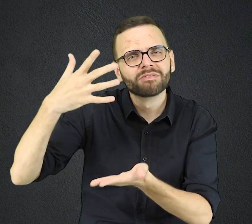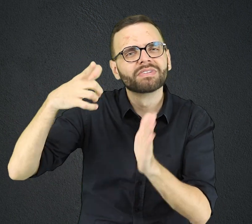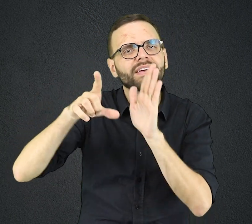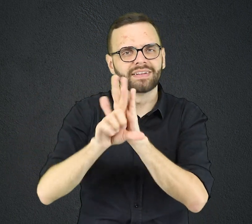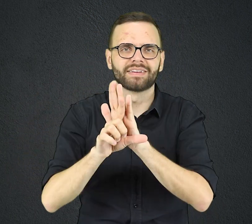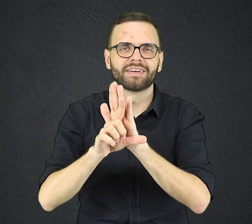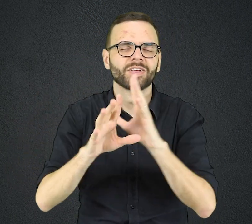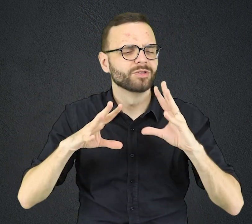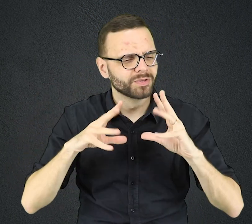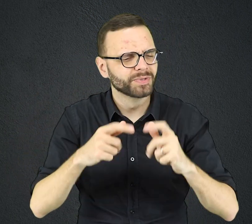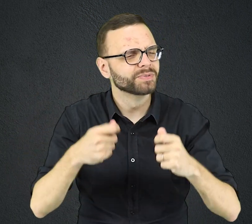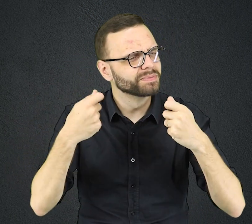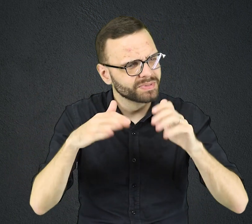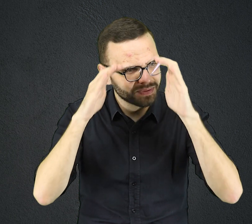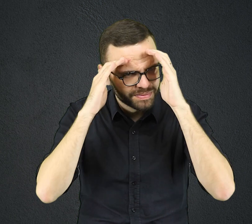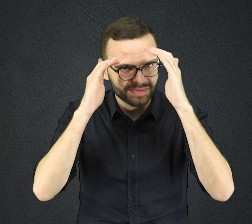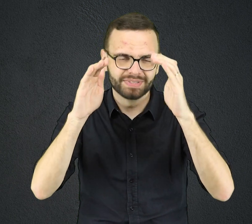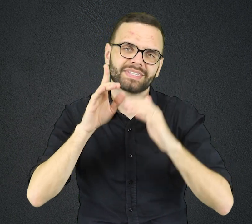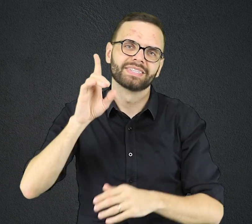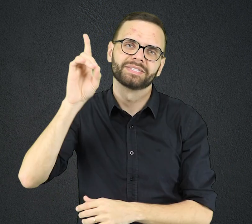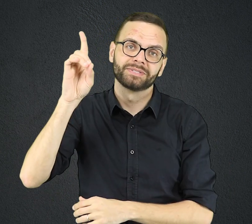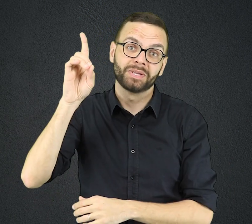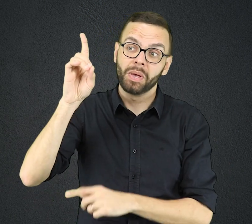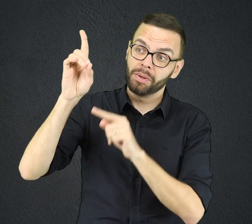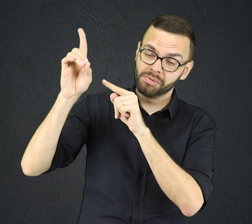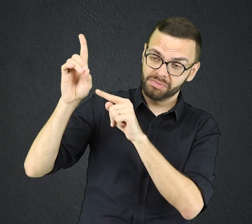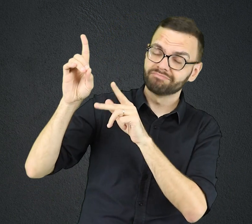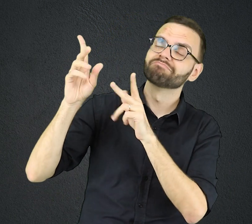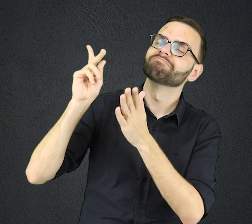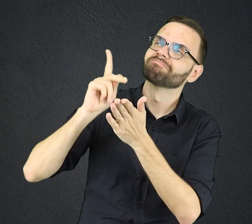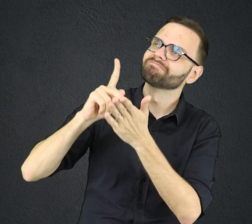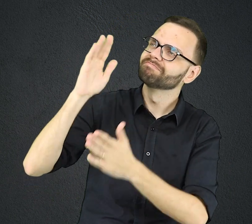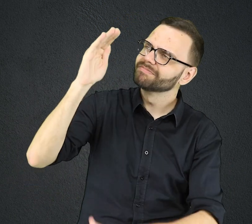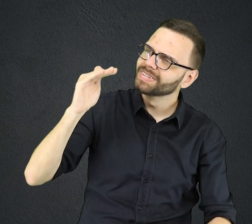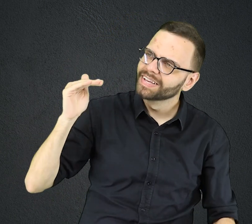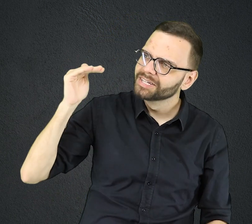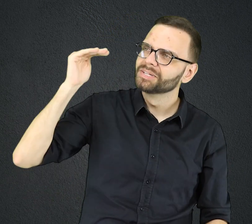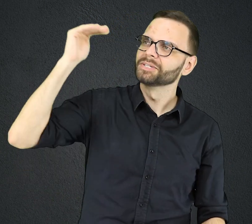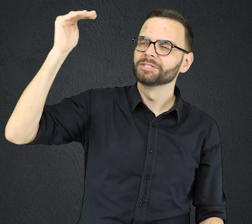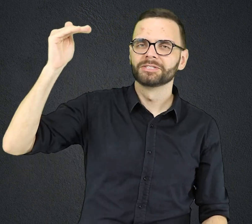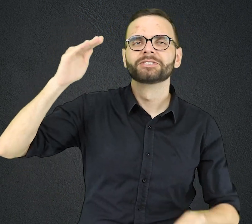ao Senhor. E assim, Deus foi reconhecido como soberano, acima dos demais deuses.